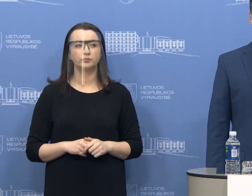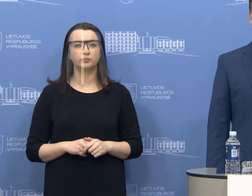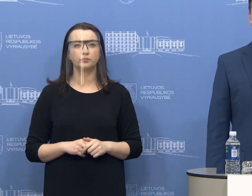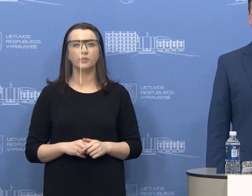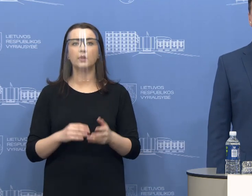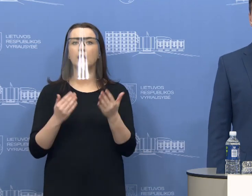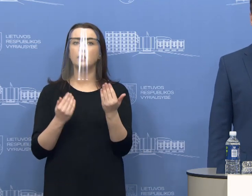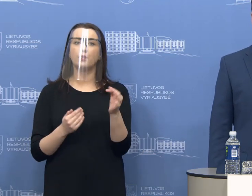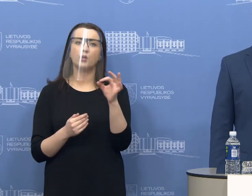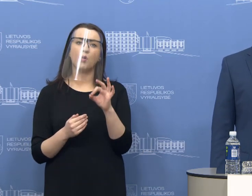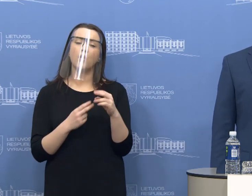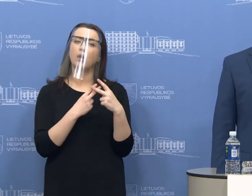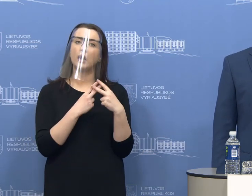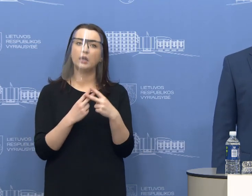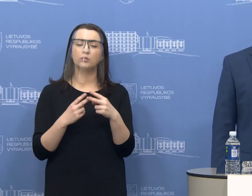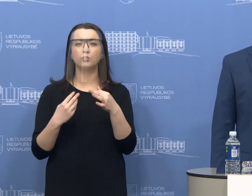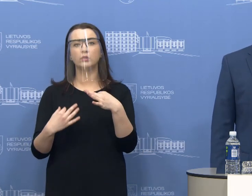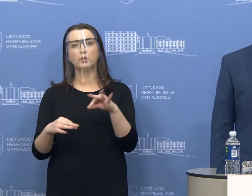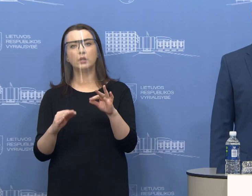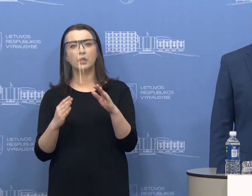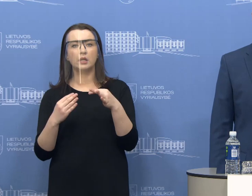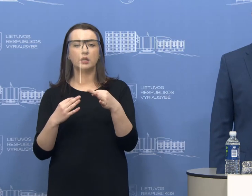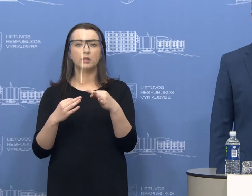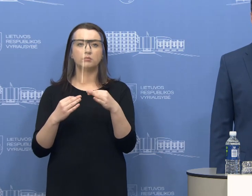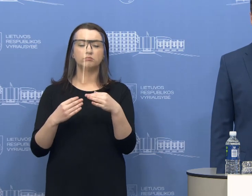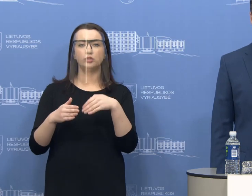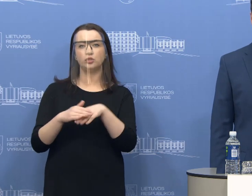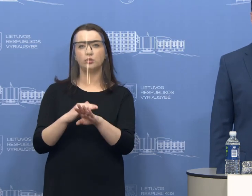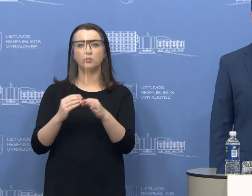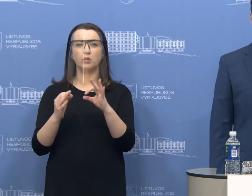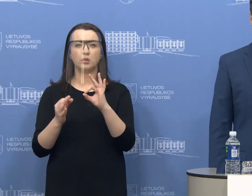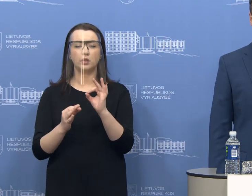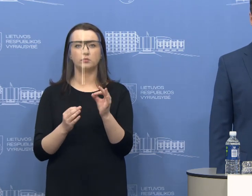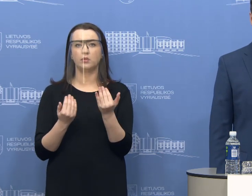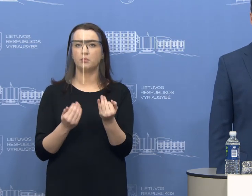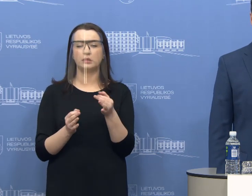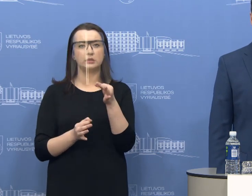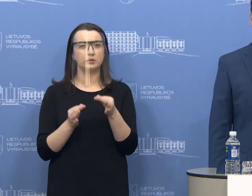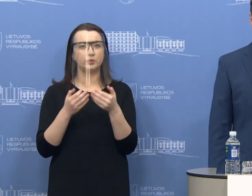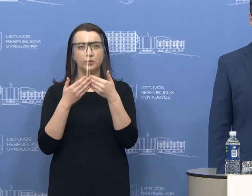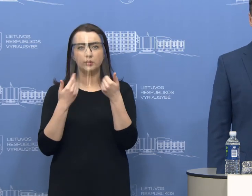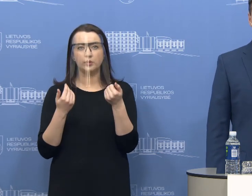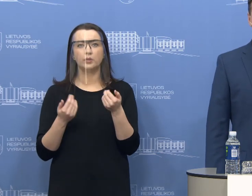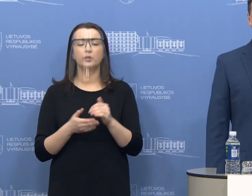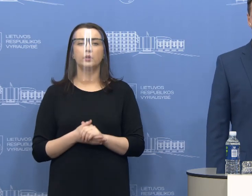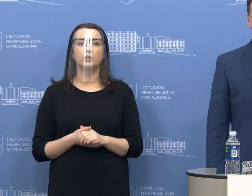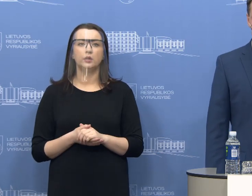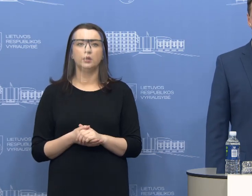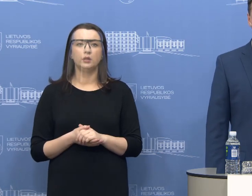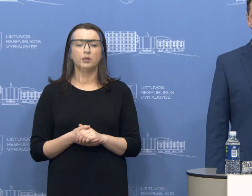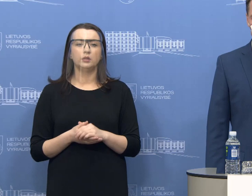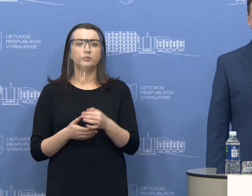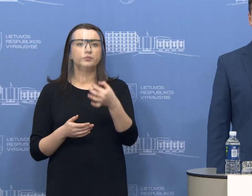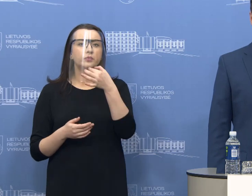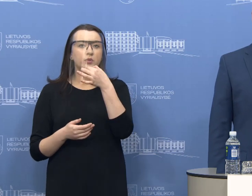Dabar dėl kalinių palėdimo į laisvę tikrai absoliučiai tokio dalyko mes nesvarstume. Tikime, kad to neprireiks. Ir